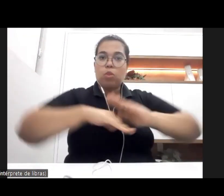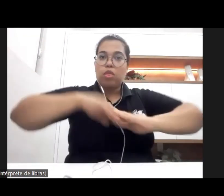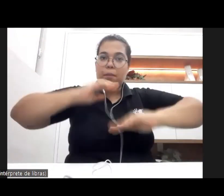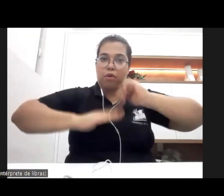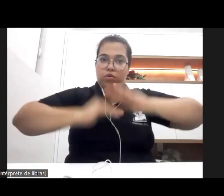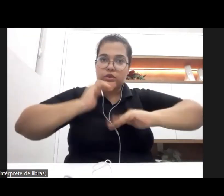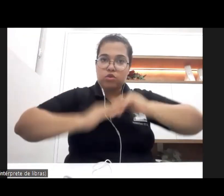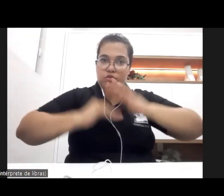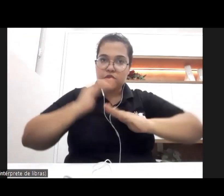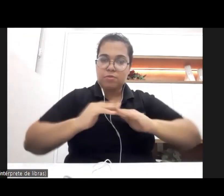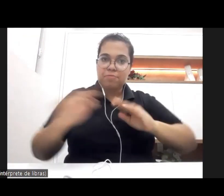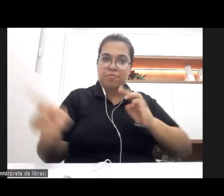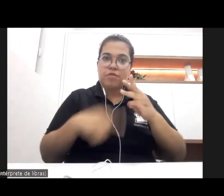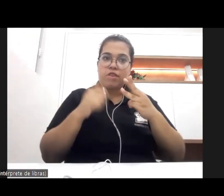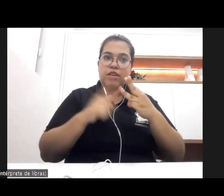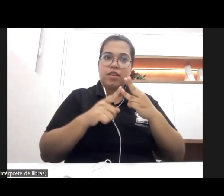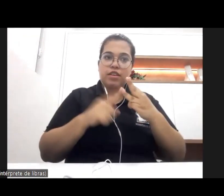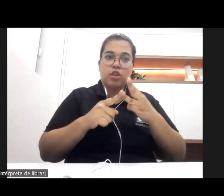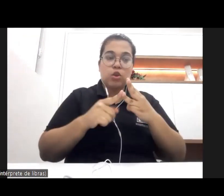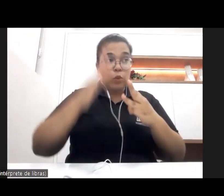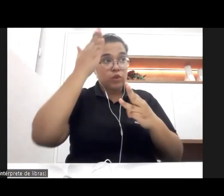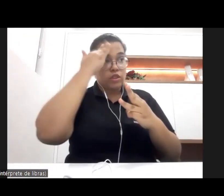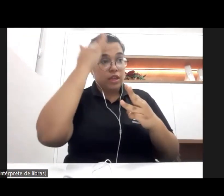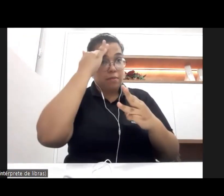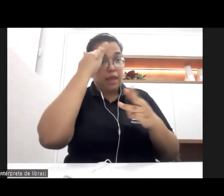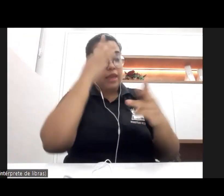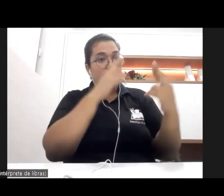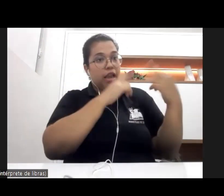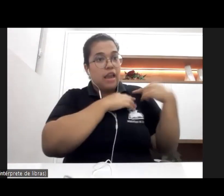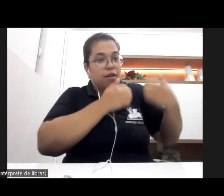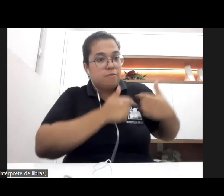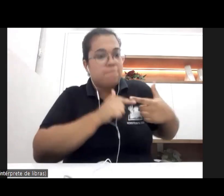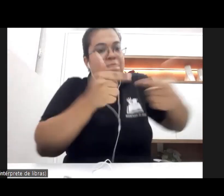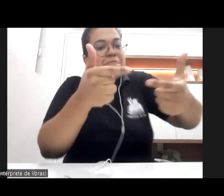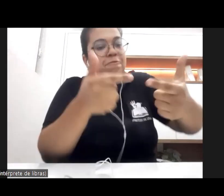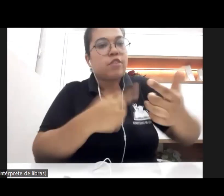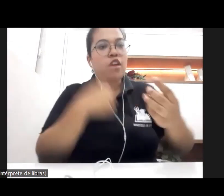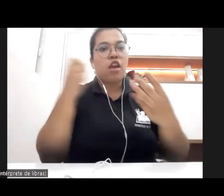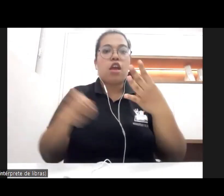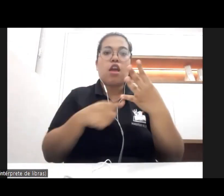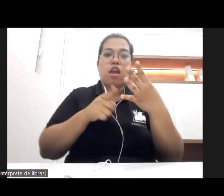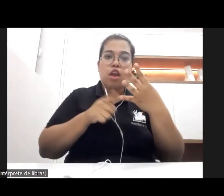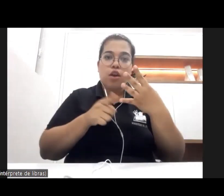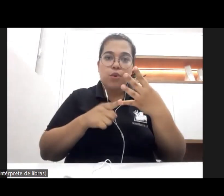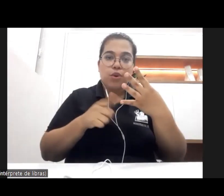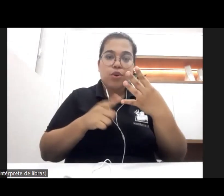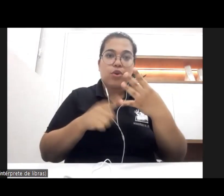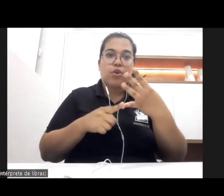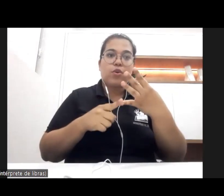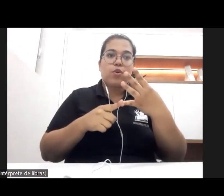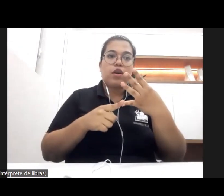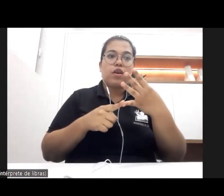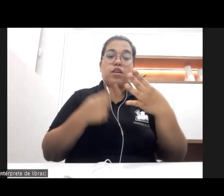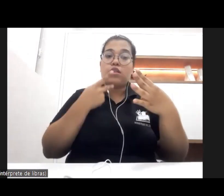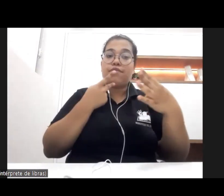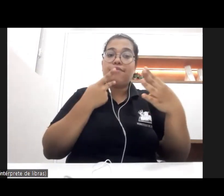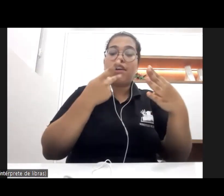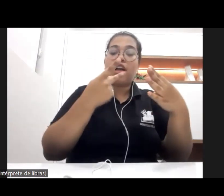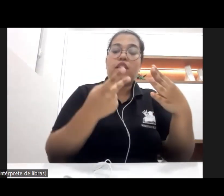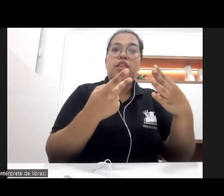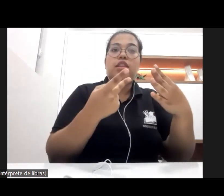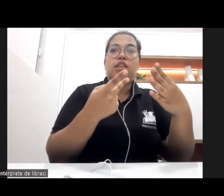seguida, dos saberes e competências e finalizar com o item referente às